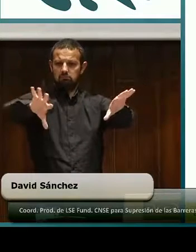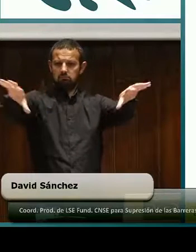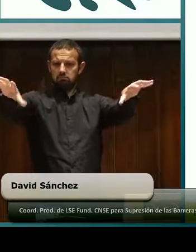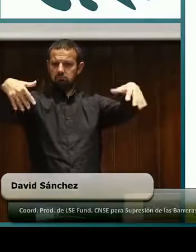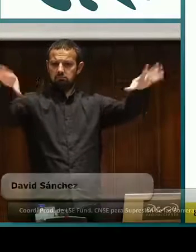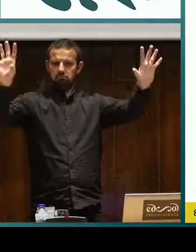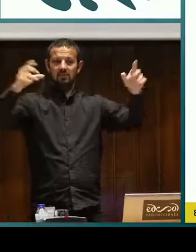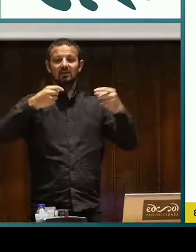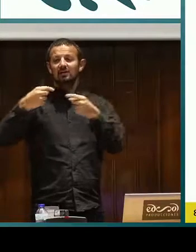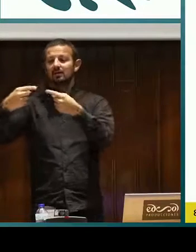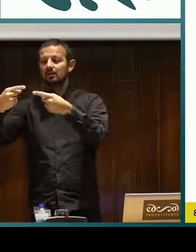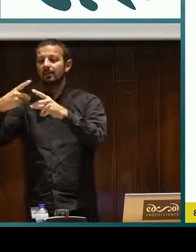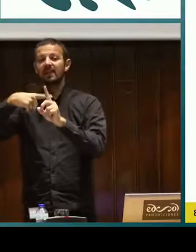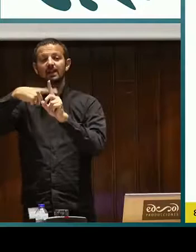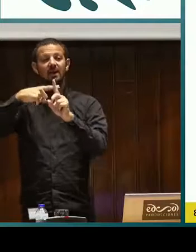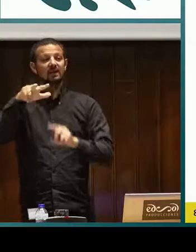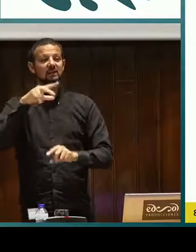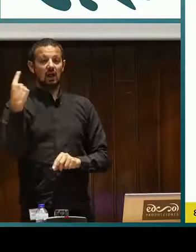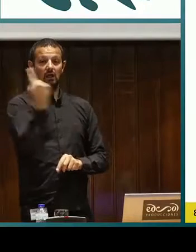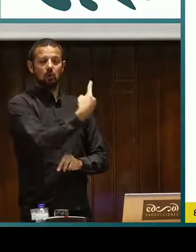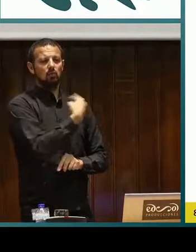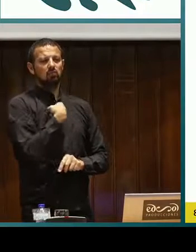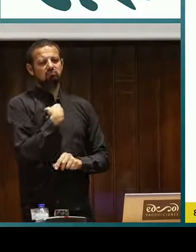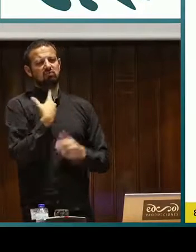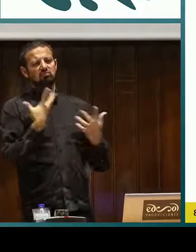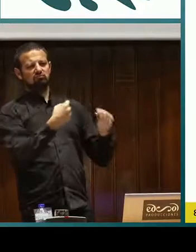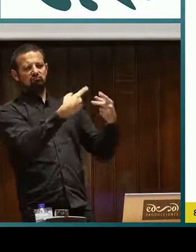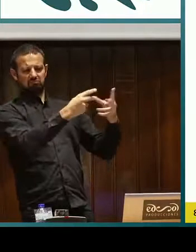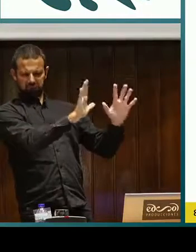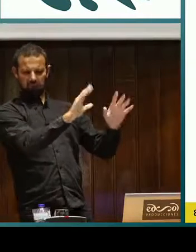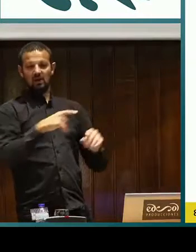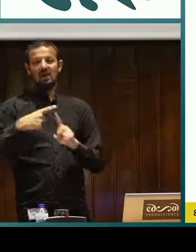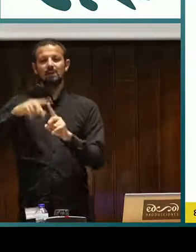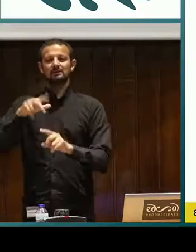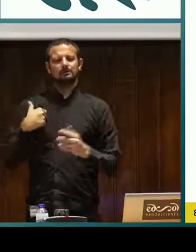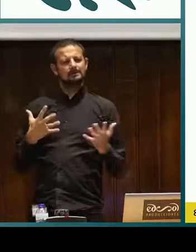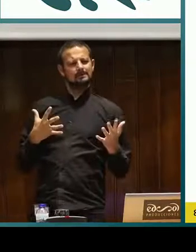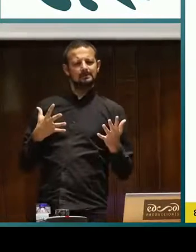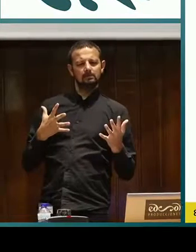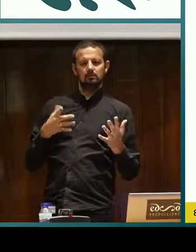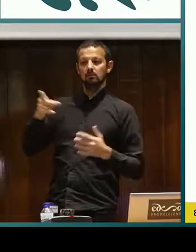para que sea atractiva para los usuarios, independientemente de la calidad que tenga el subtitulado.